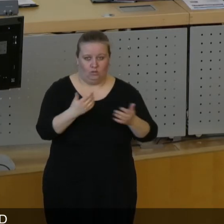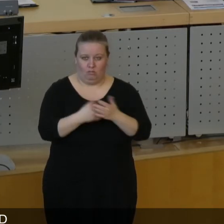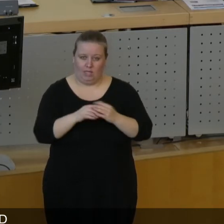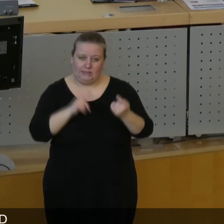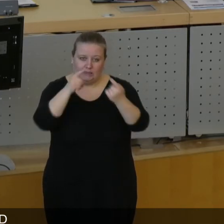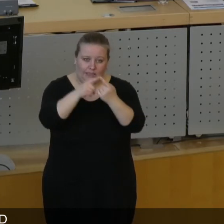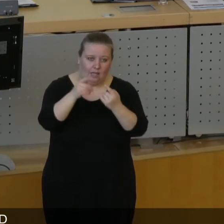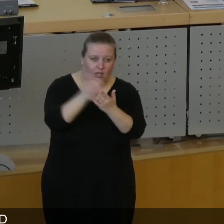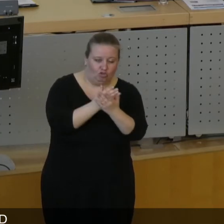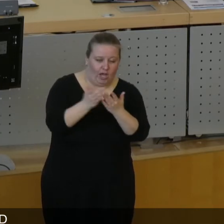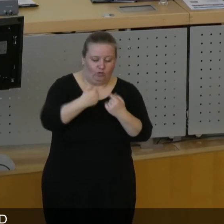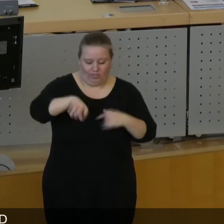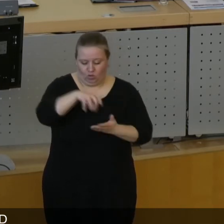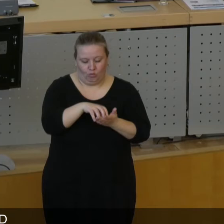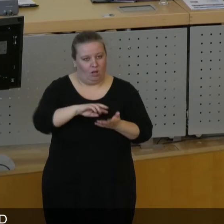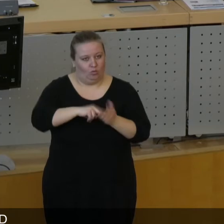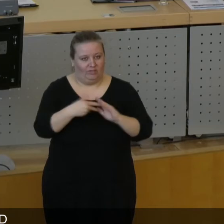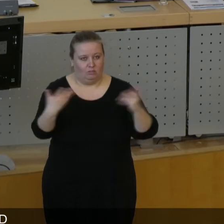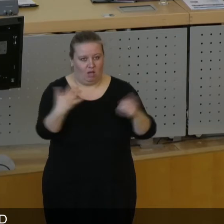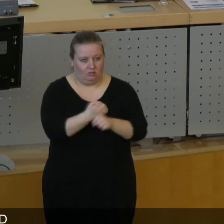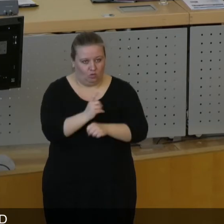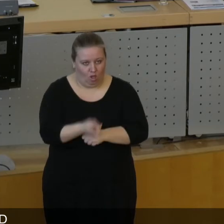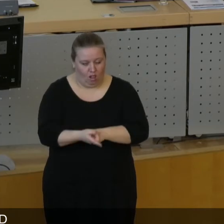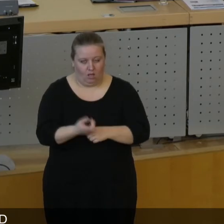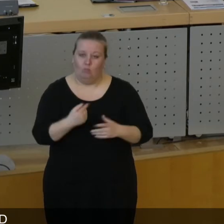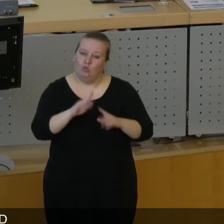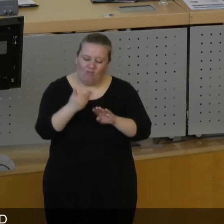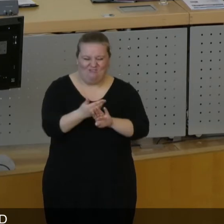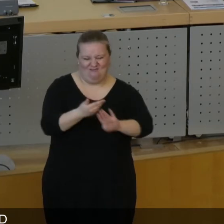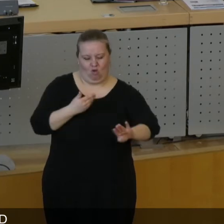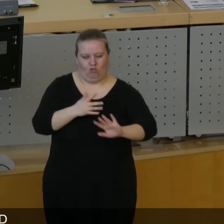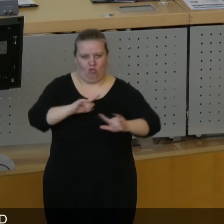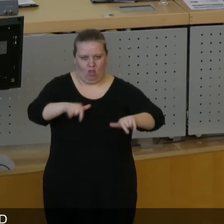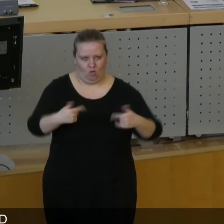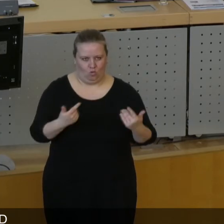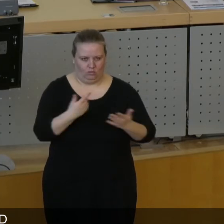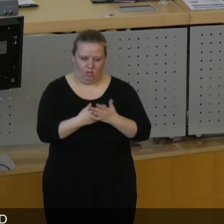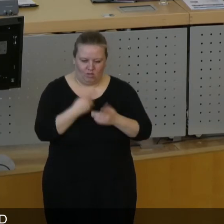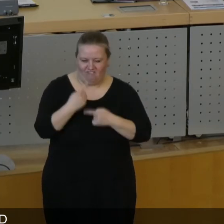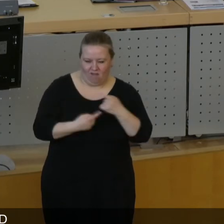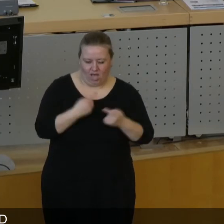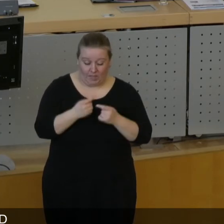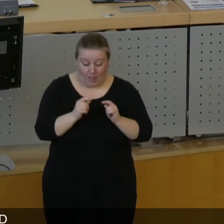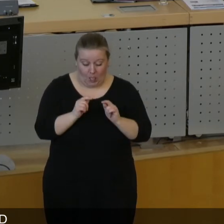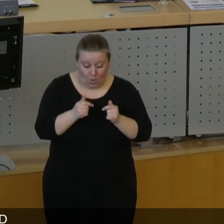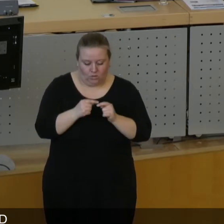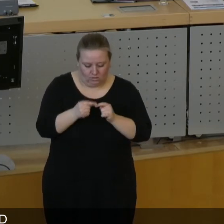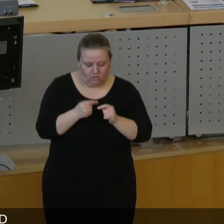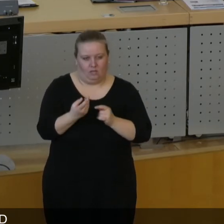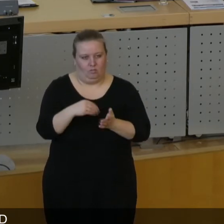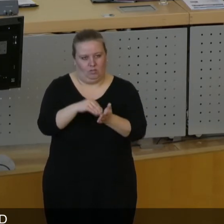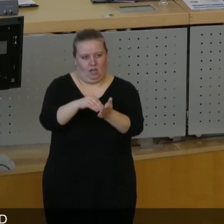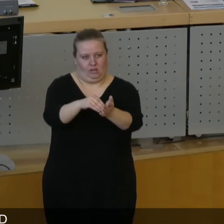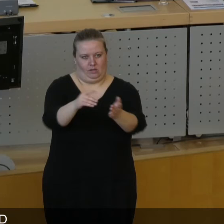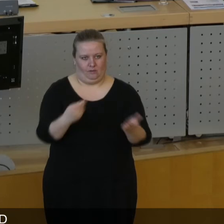Zielbestimmungen von kommunaler Politik an. Sie beginnt bereits frühzeitig, wenn die Verfahren gerade erst anlaufen oder die Themen